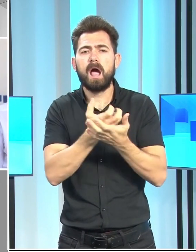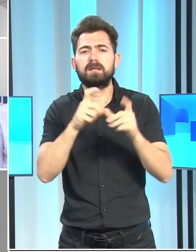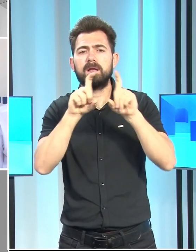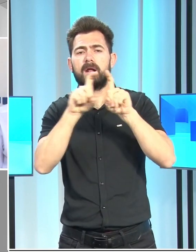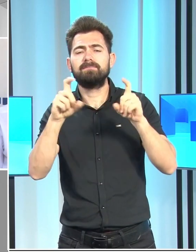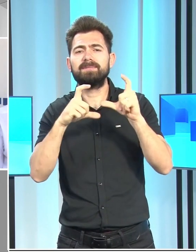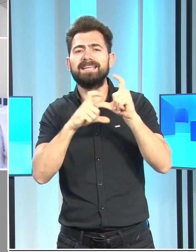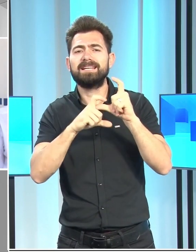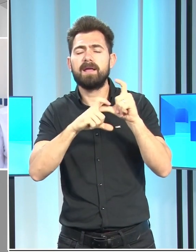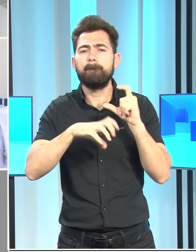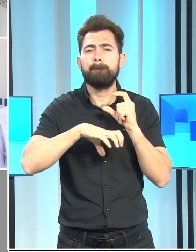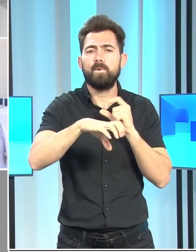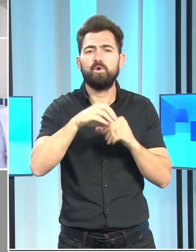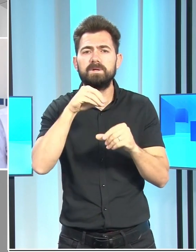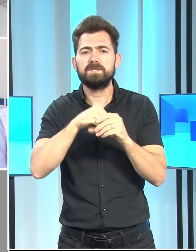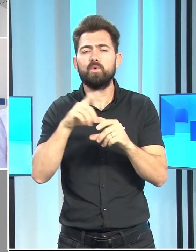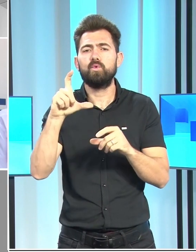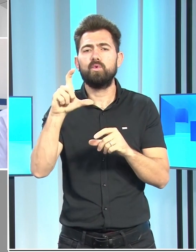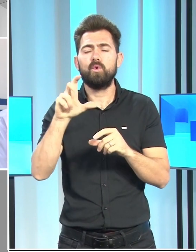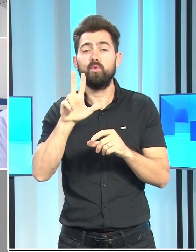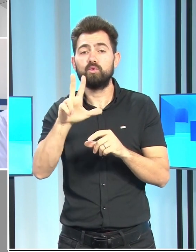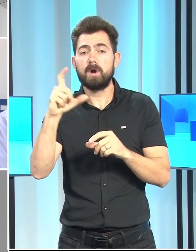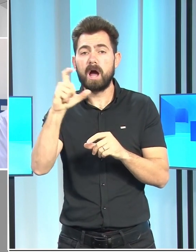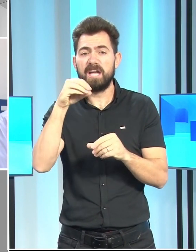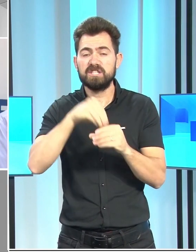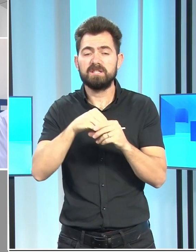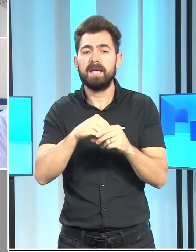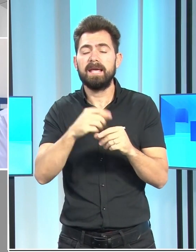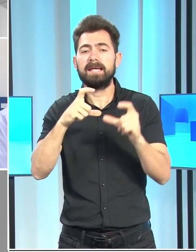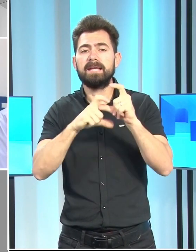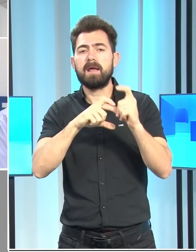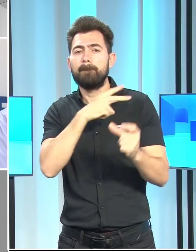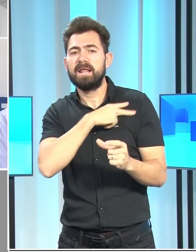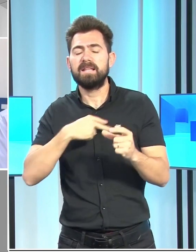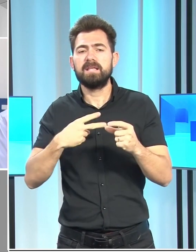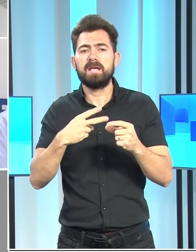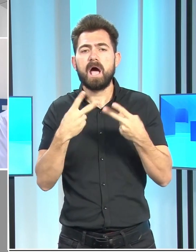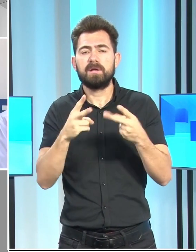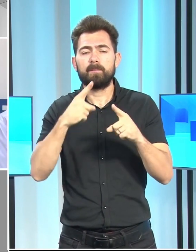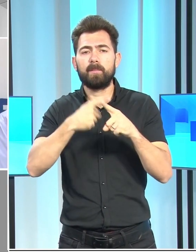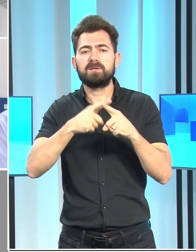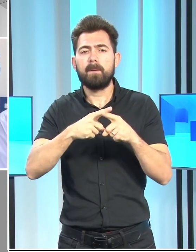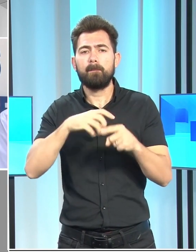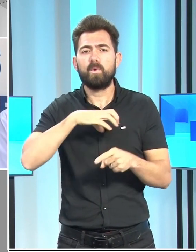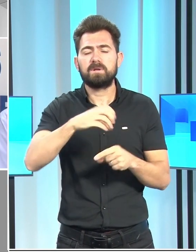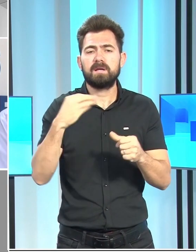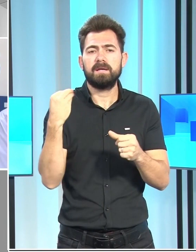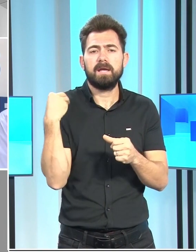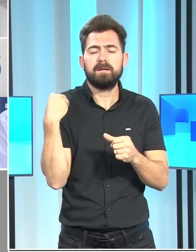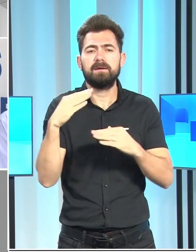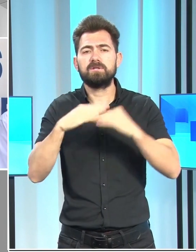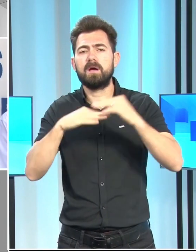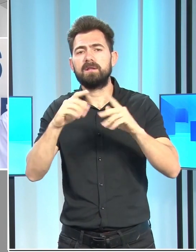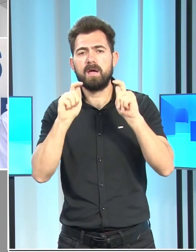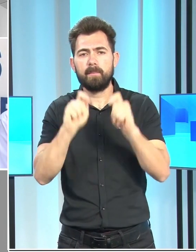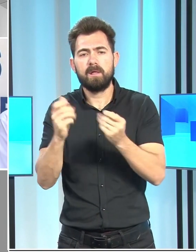Girne şubesi için 3 ay içinde Girne Belediyesi açık pazar bölgesinde yeni bina yapılarak